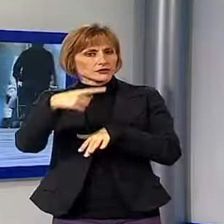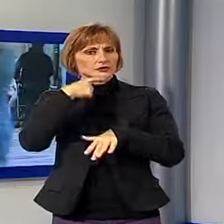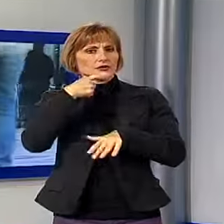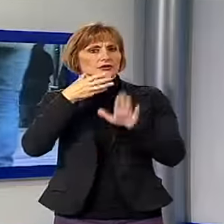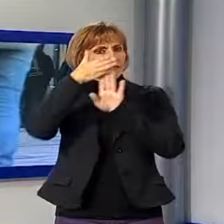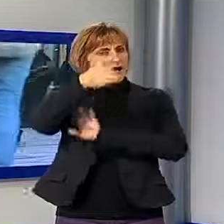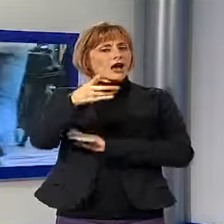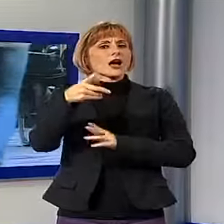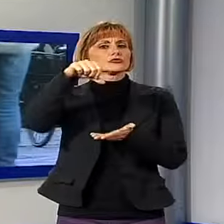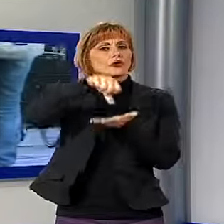di ascolto.